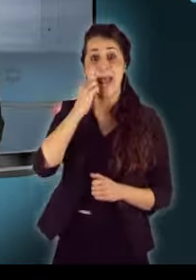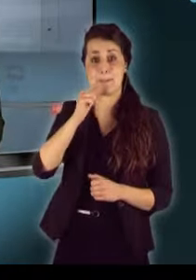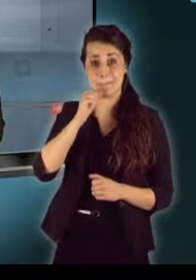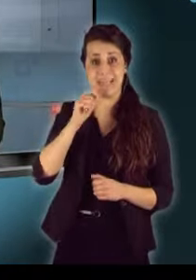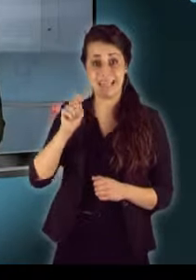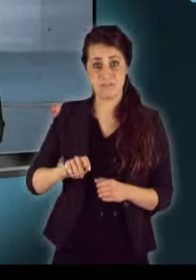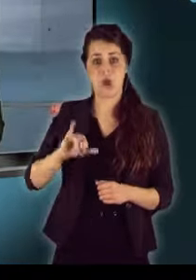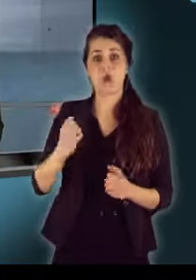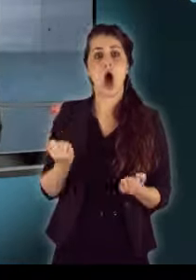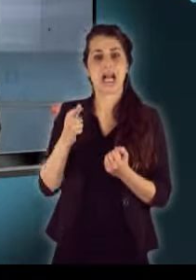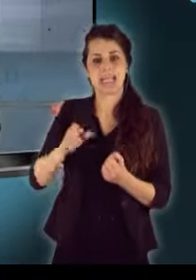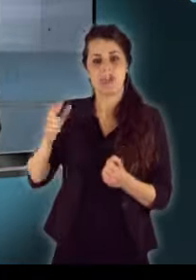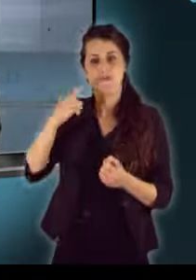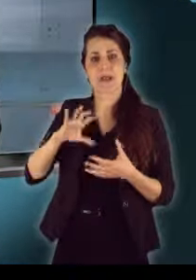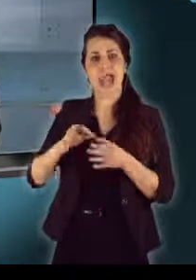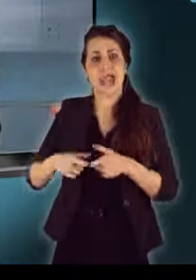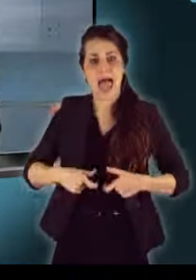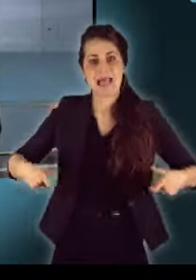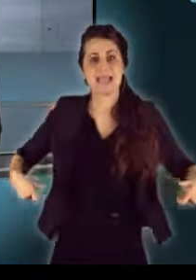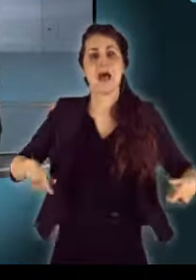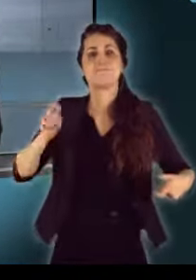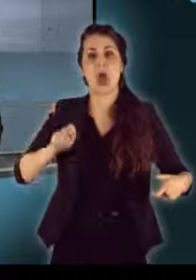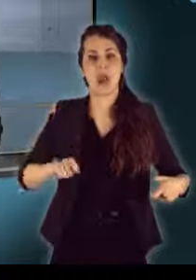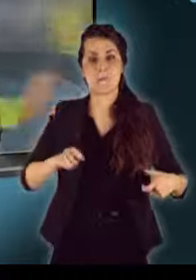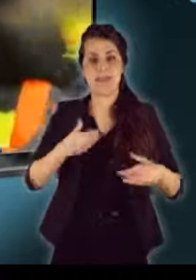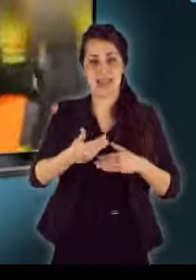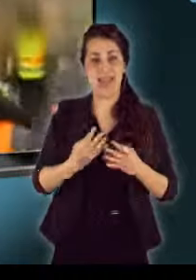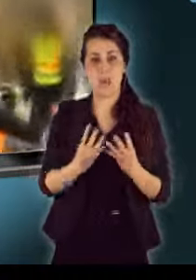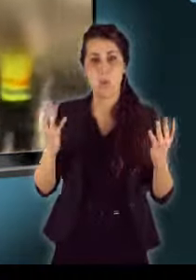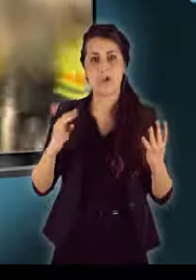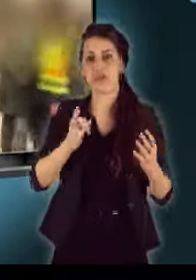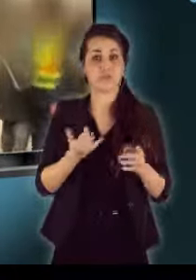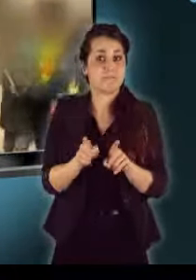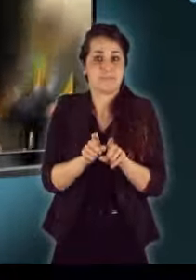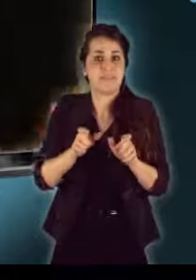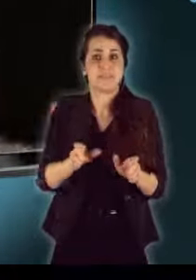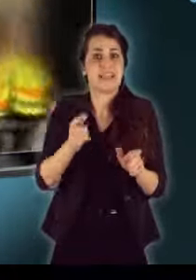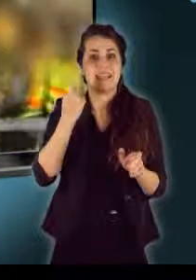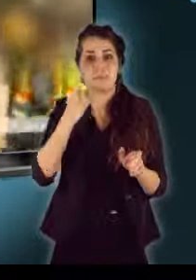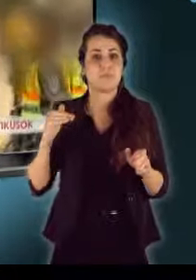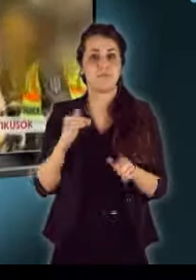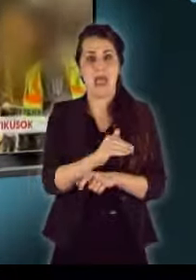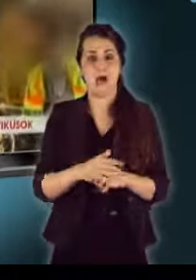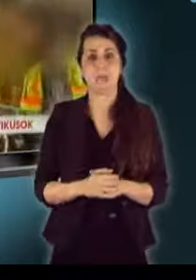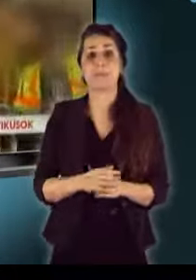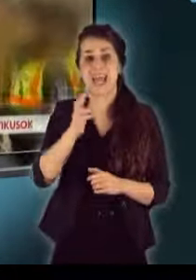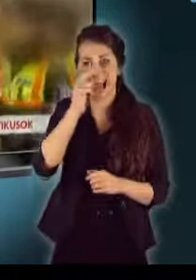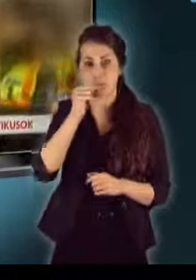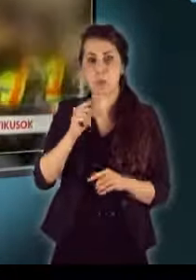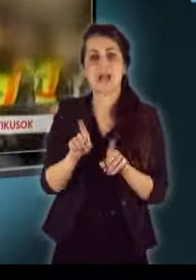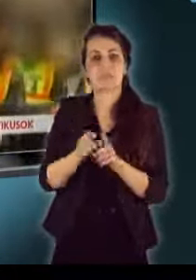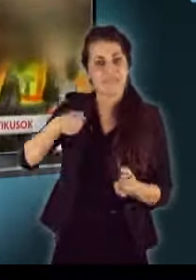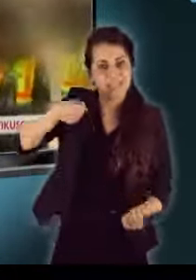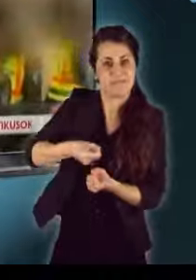aktivisták láncolták magukat a parlamenthez autós bejárataihoz, és megbénították a forgalmat a déli kapunál. A rendőrök egy